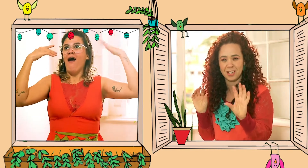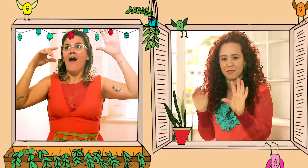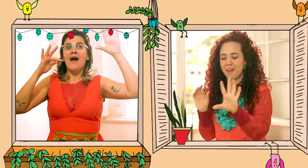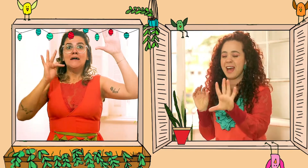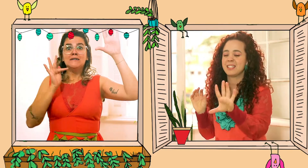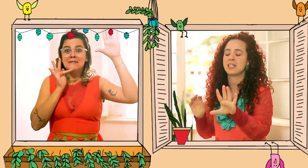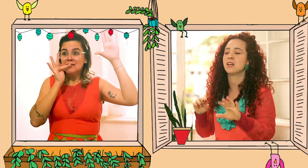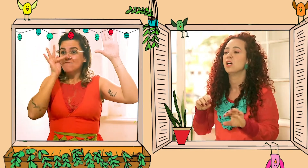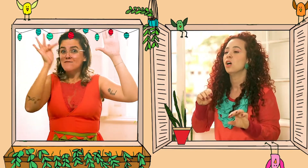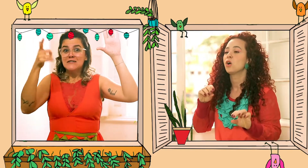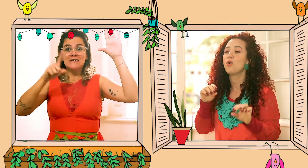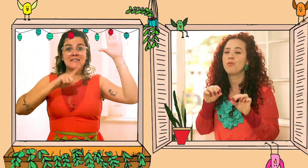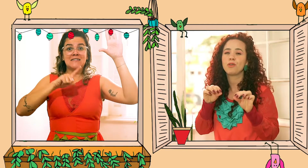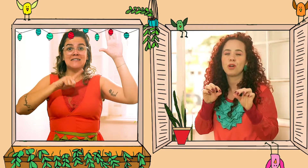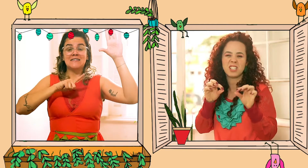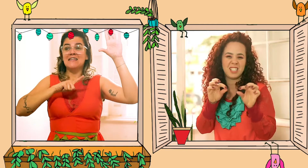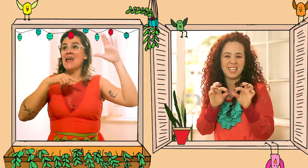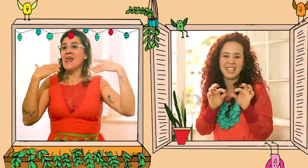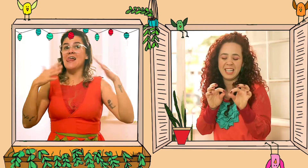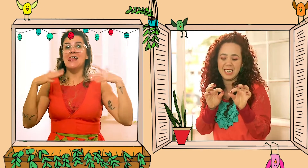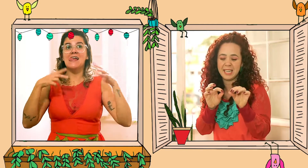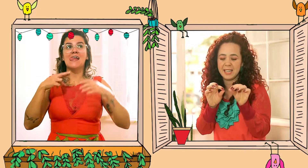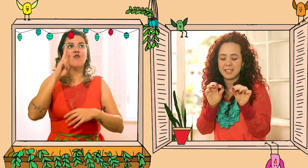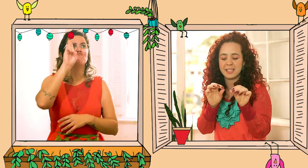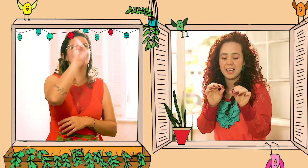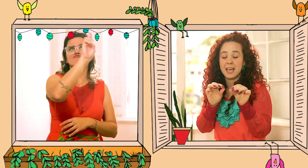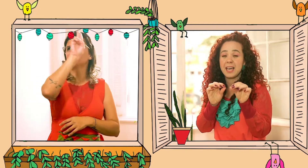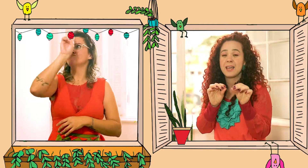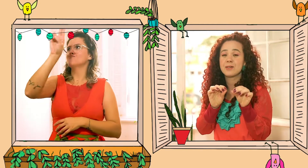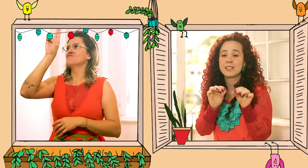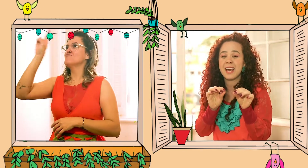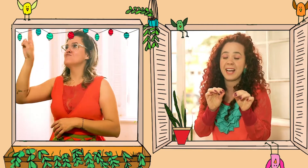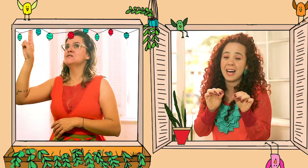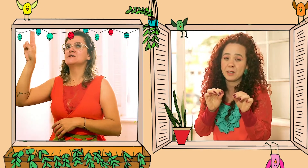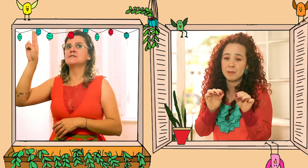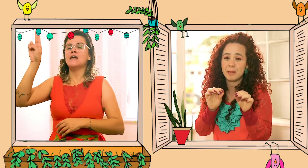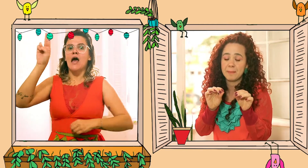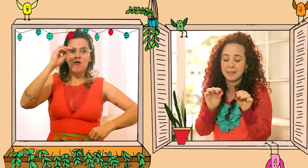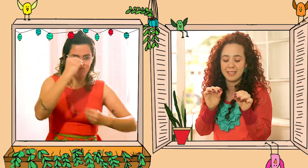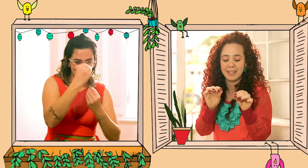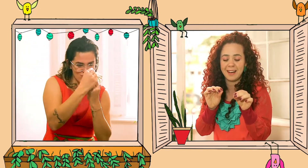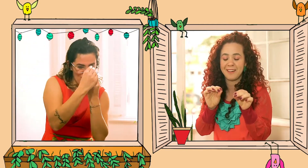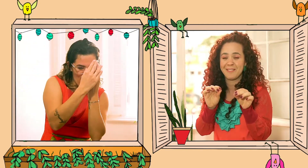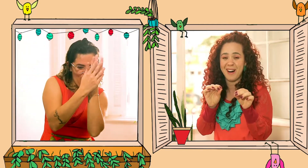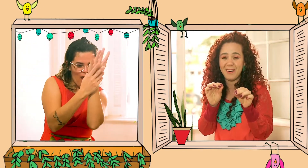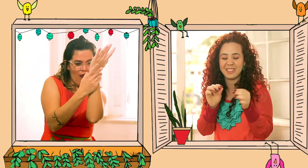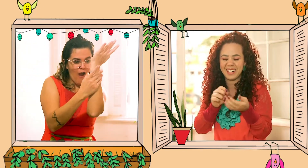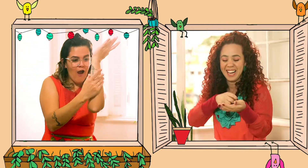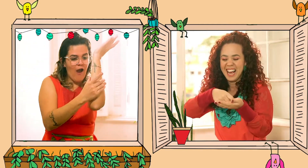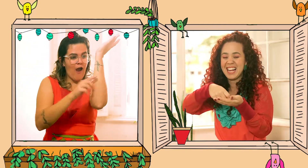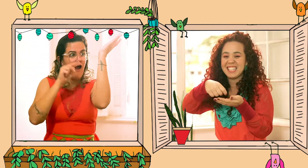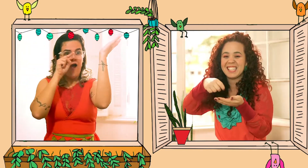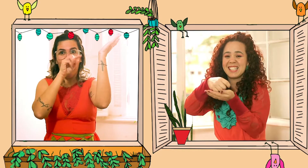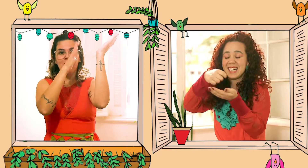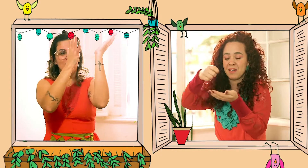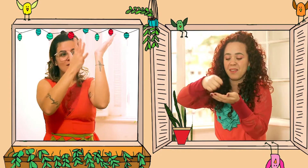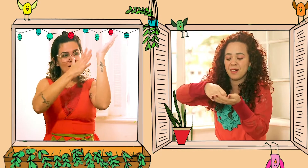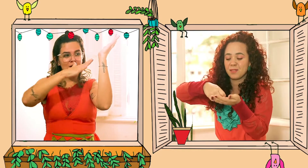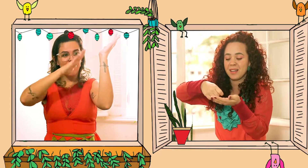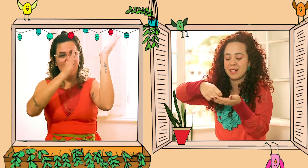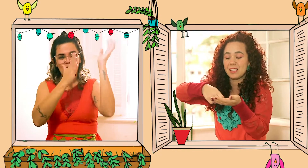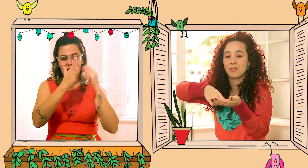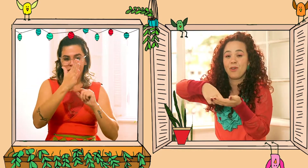enfeites da festa com florzinhas. E os recados para a menina Fauna, eles